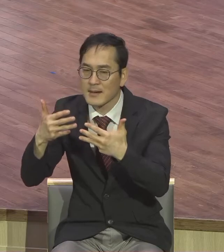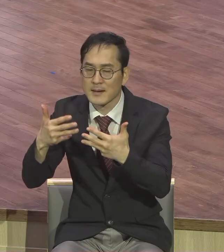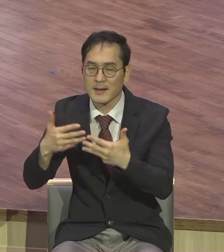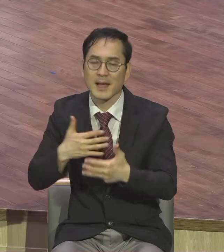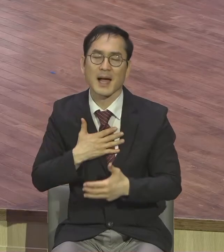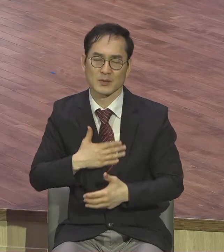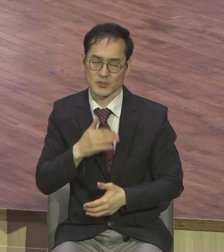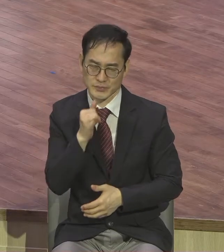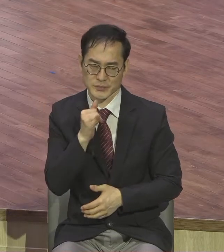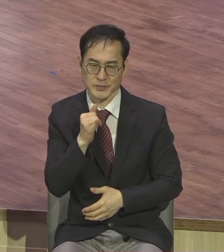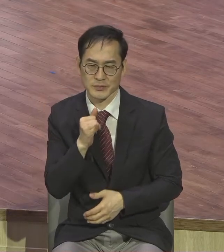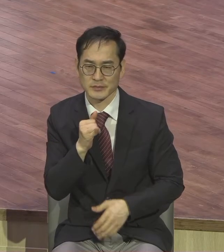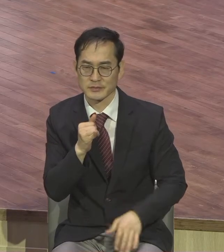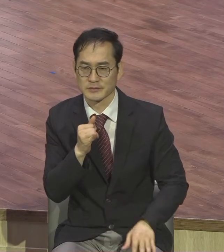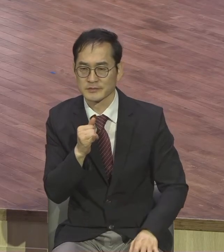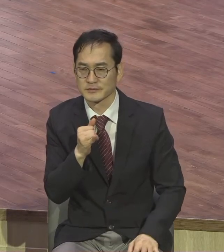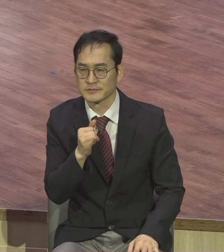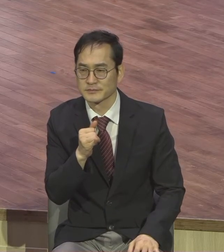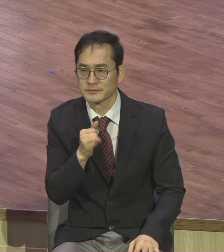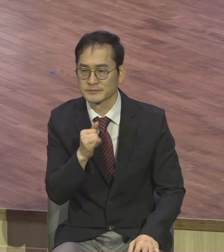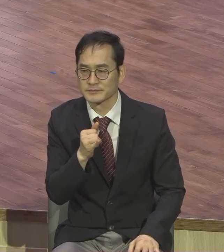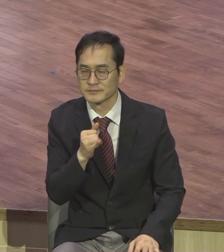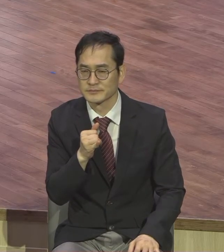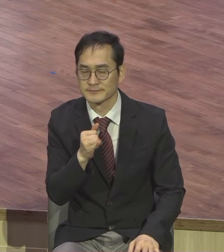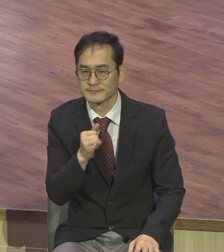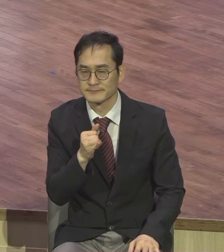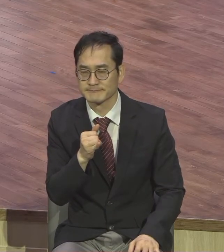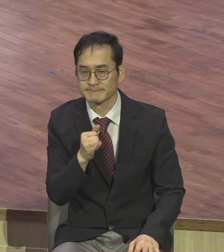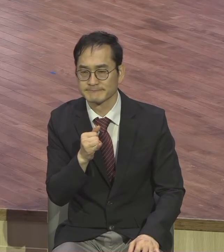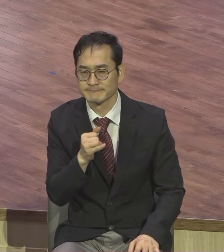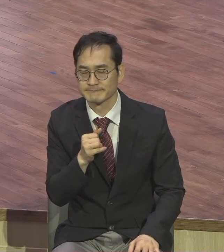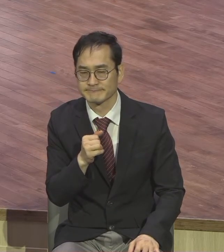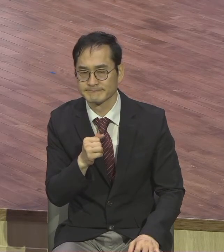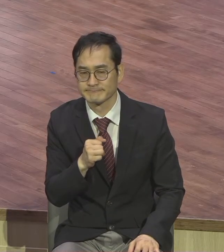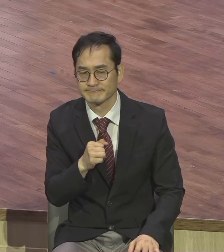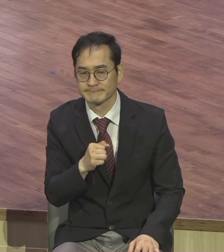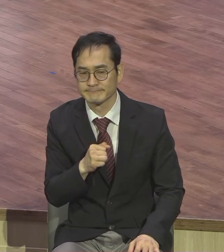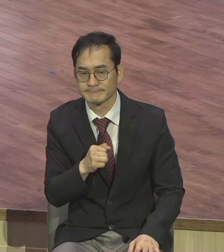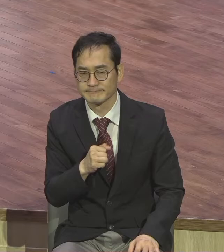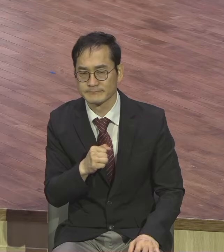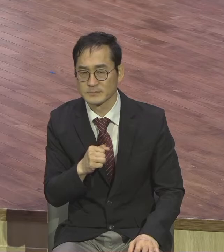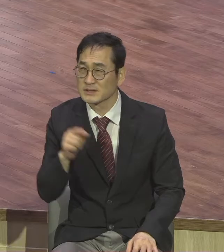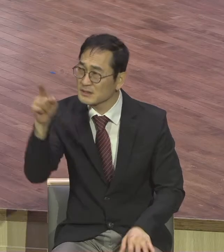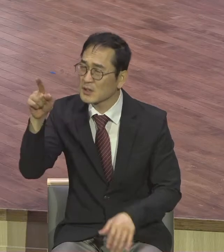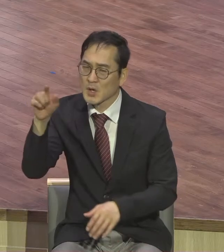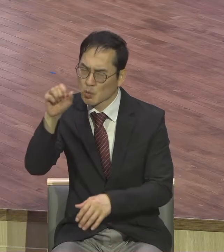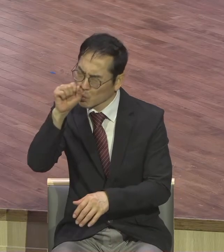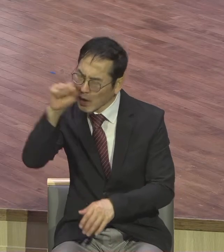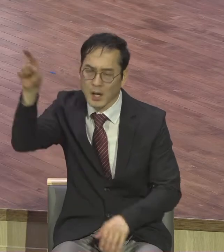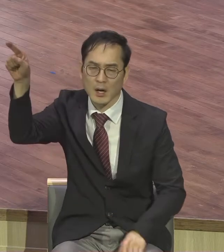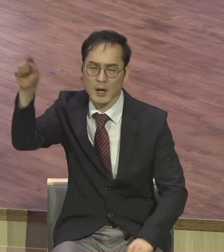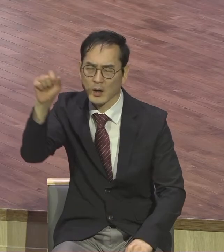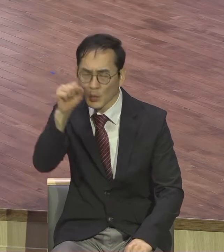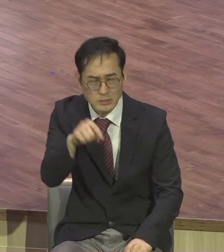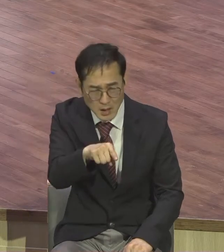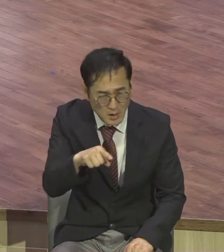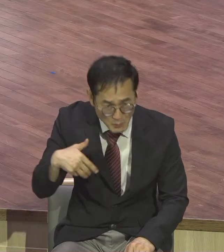영적으로 하고 있기 때문에 하는 말이 우리가 현장을 향해서